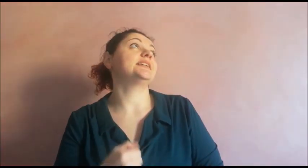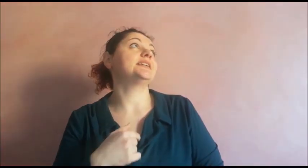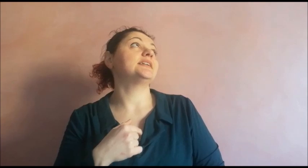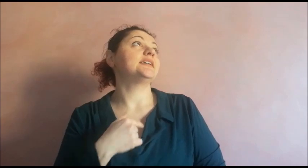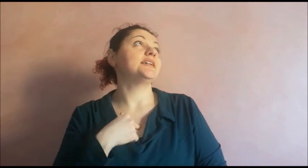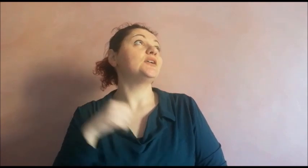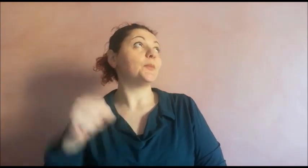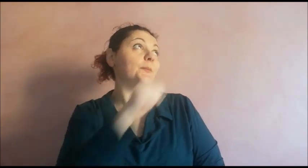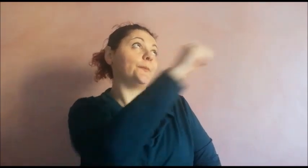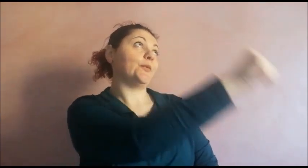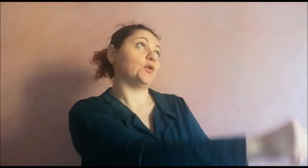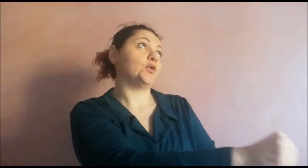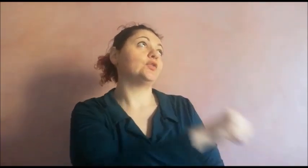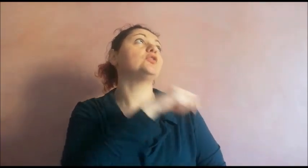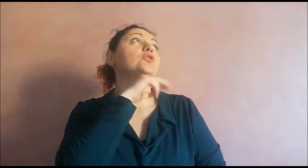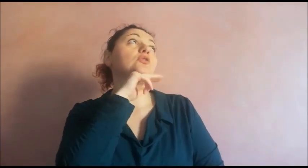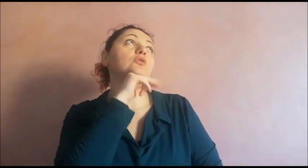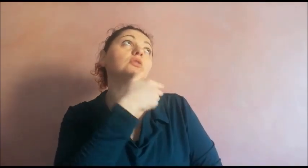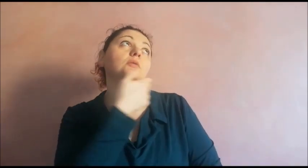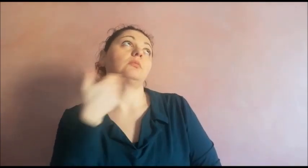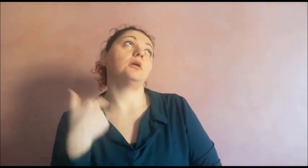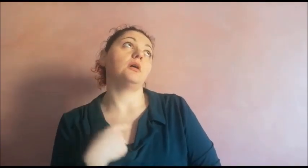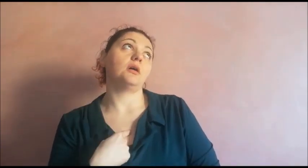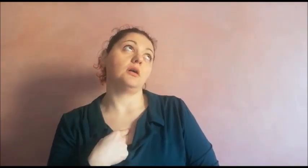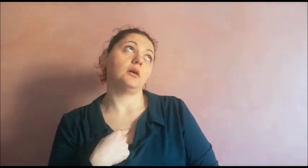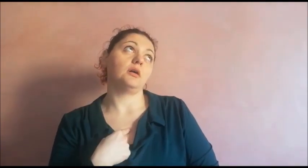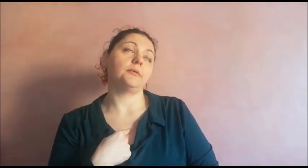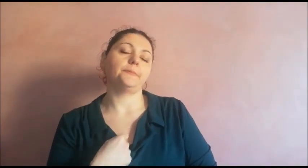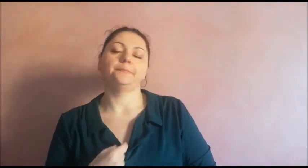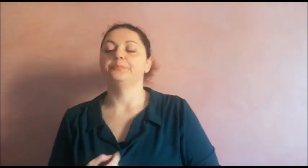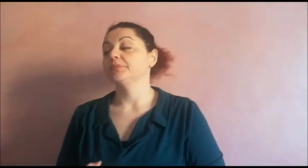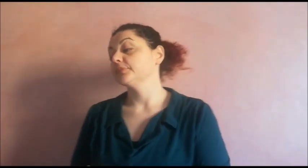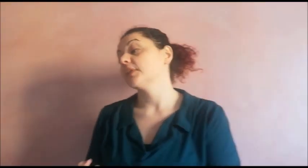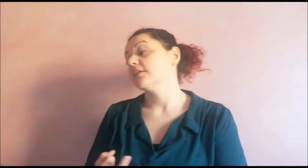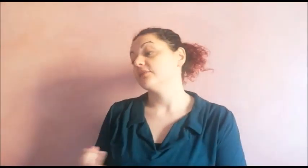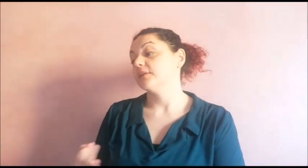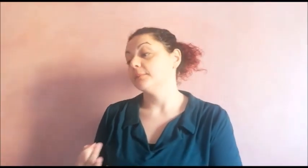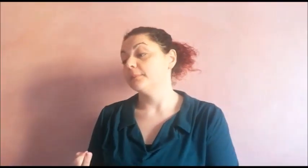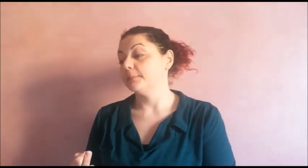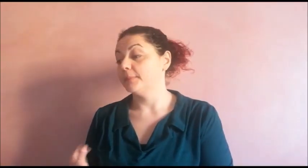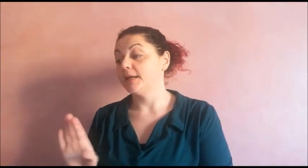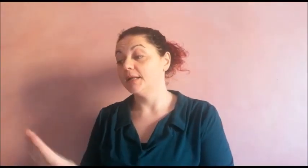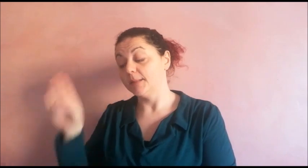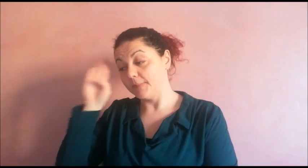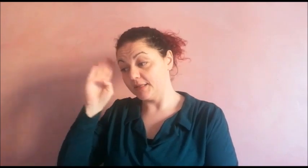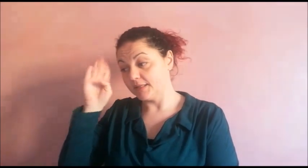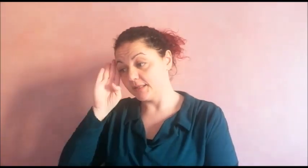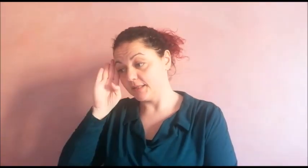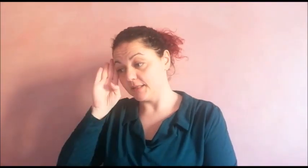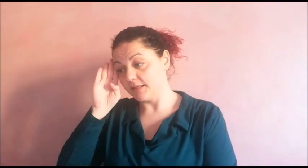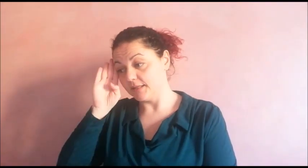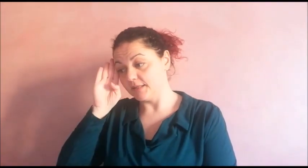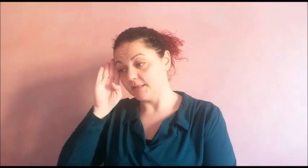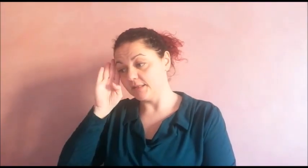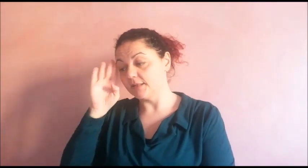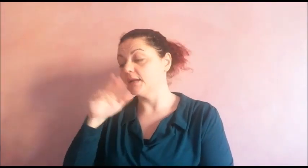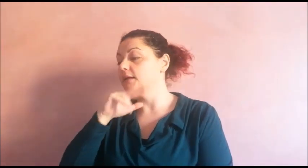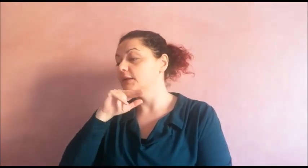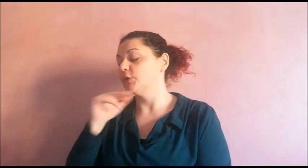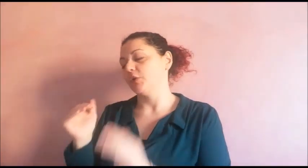manca tanto. Però, attenta, mi raccomando, la casa della nonna è